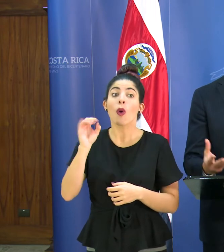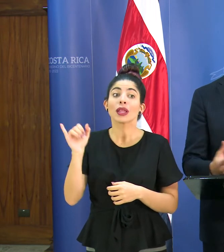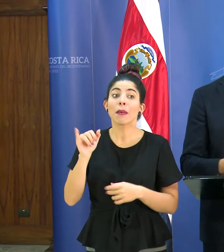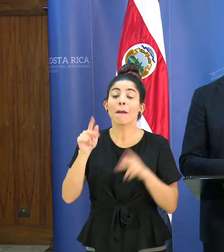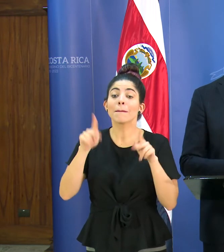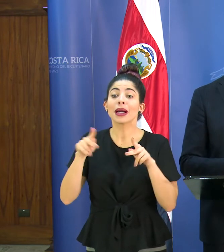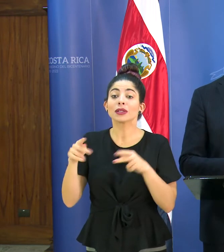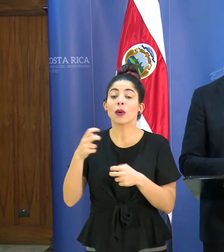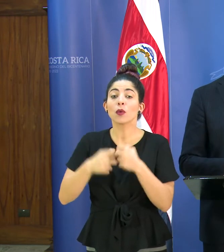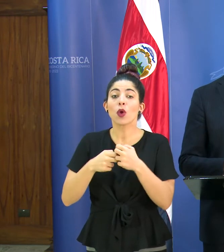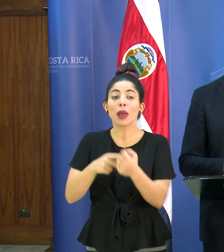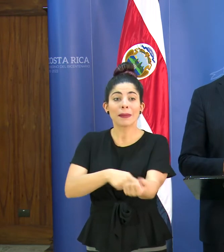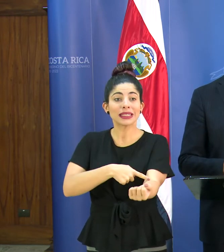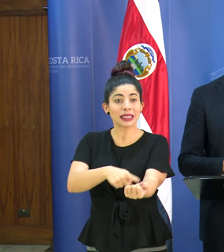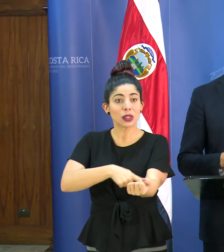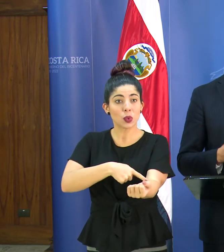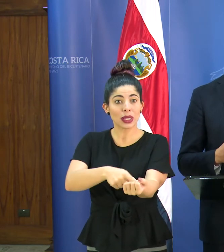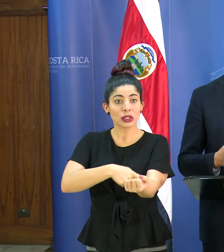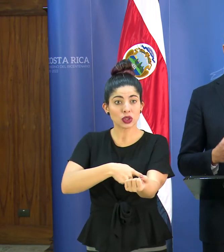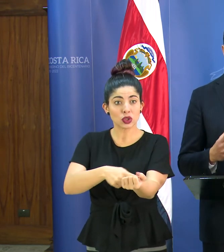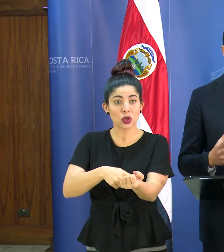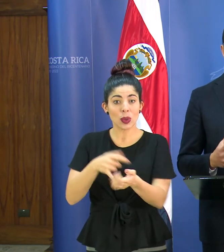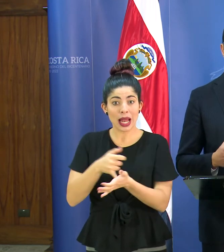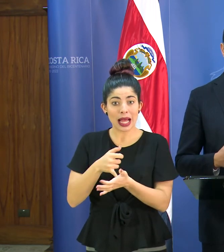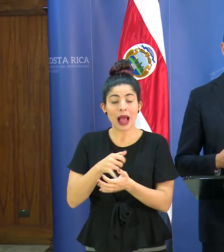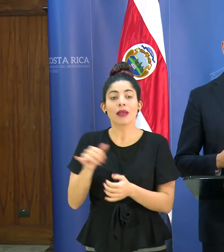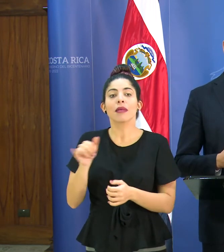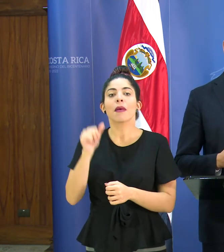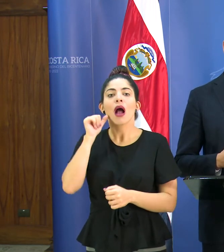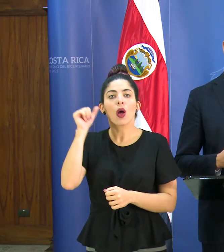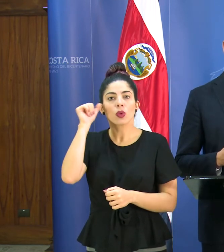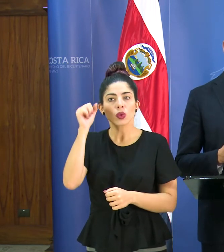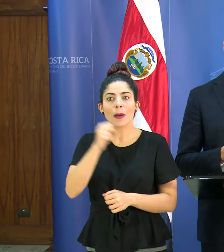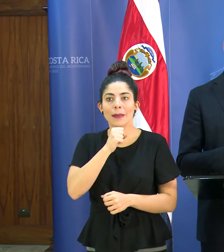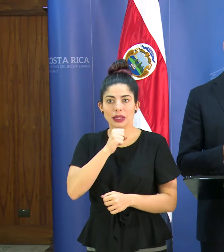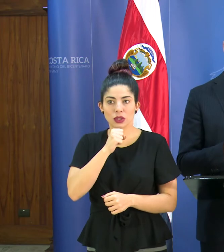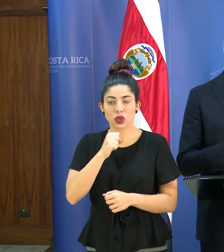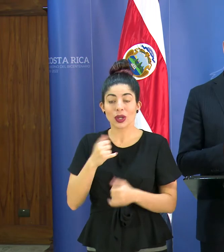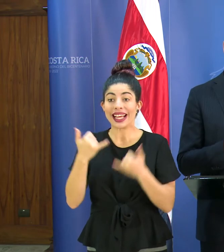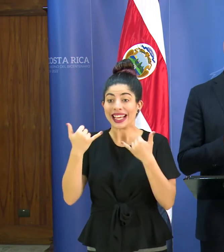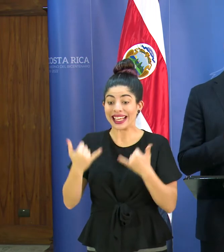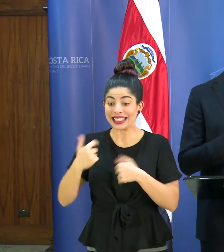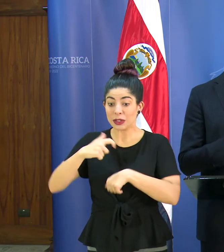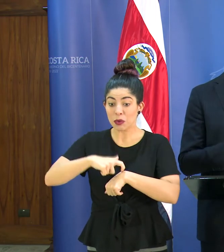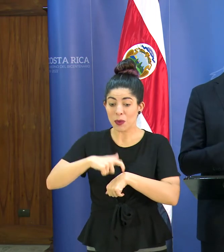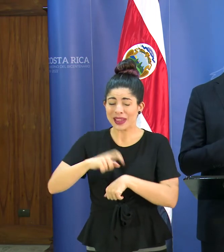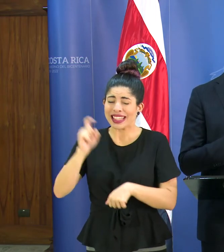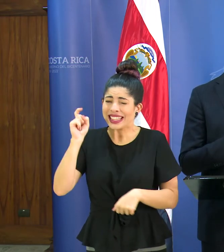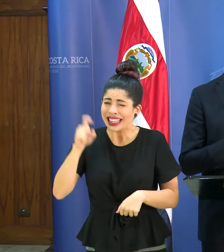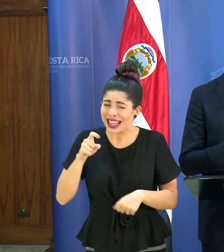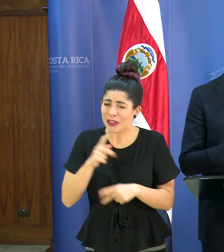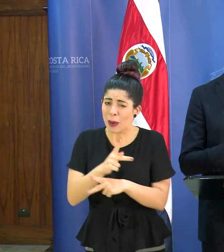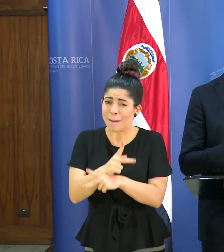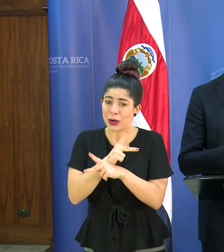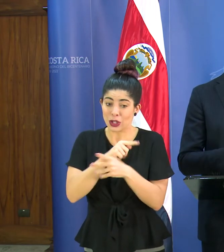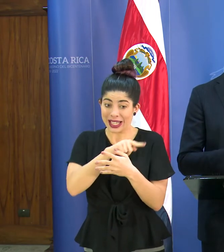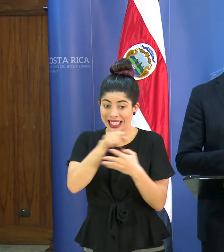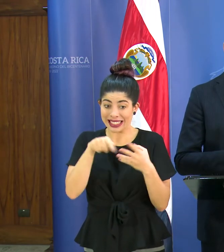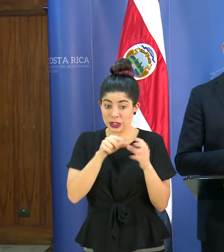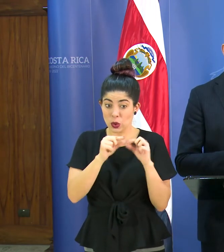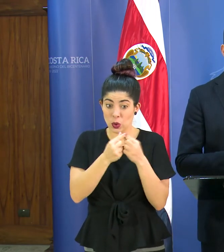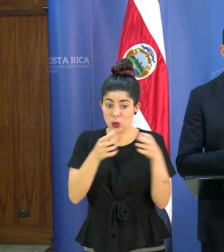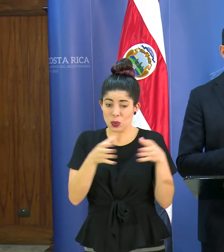tienen problemas circulatorios crónicos. y los adultos mayores. En este momento ocupamos protegerlos a ellos